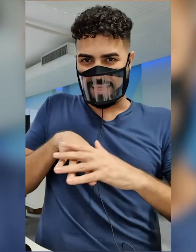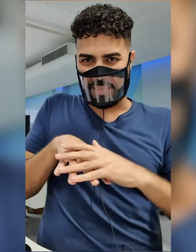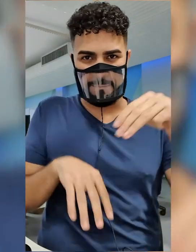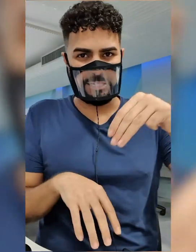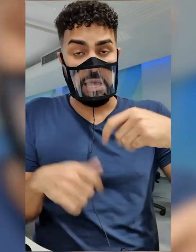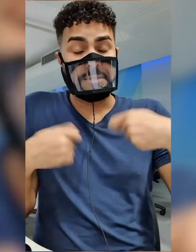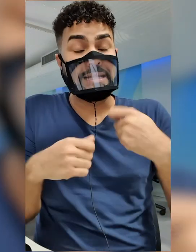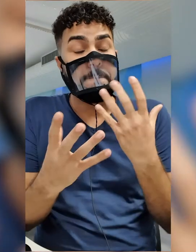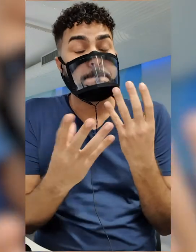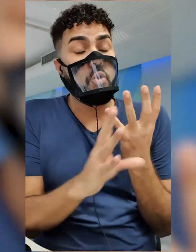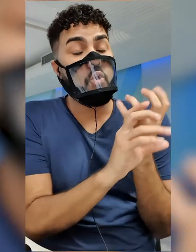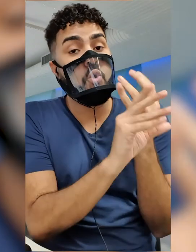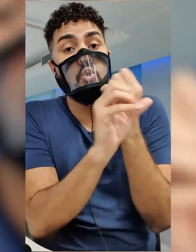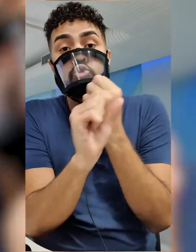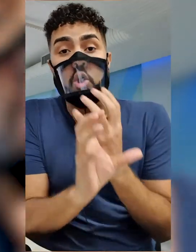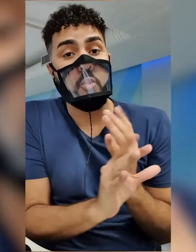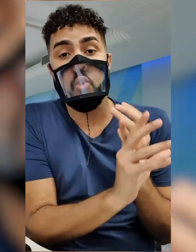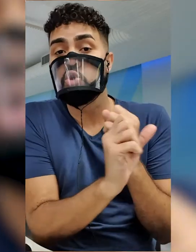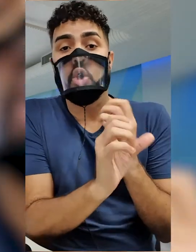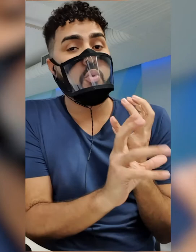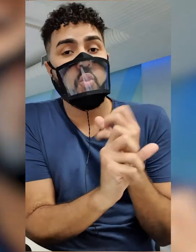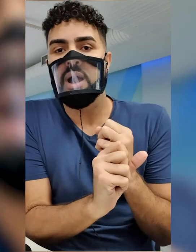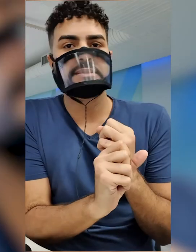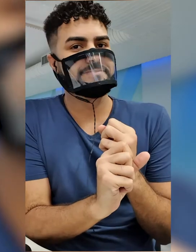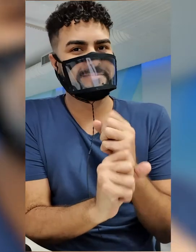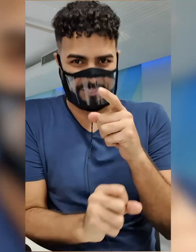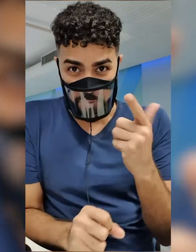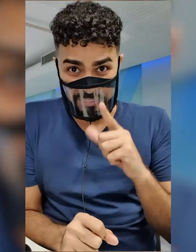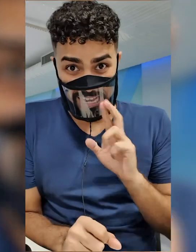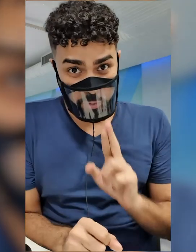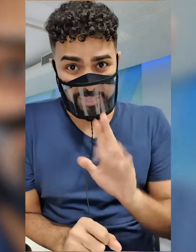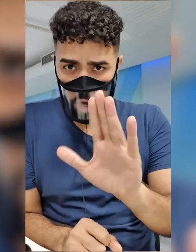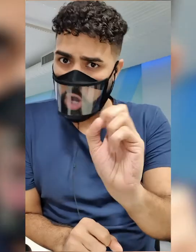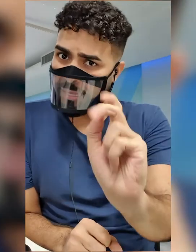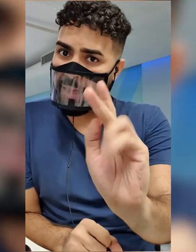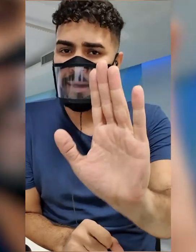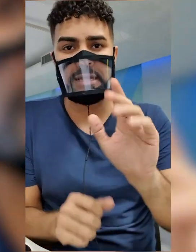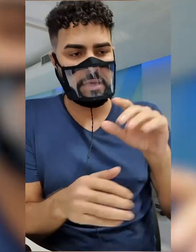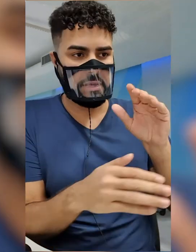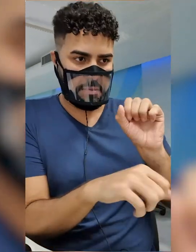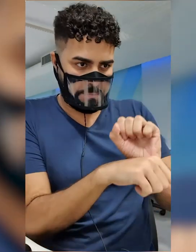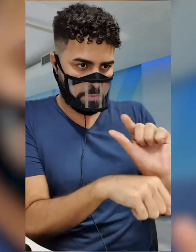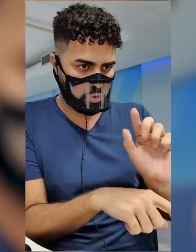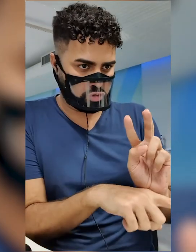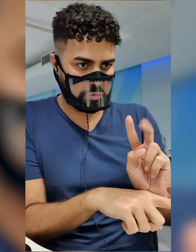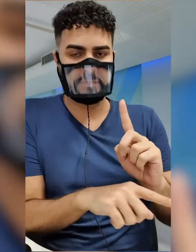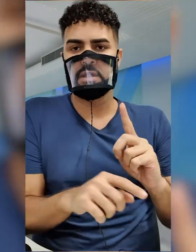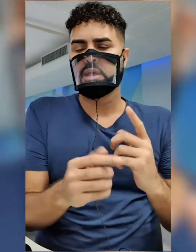exige muitos cálculos. Mesmo que você consiga respondê-la, o ideal é que você pule e faça a marcação nela, vá até o final do